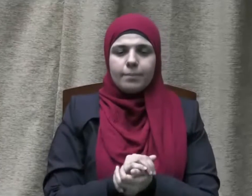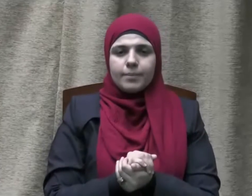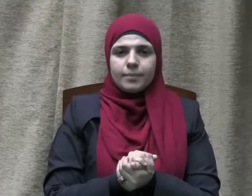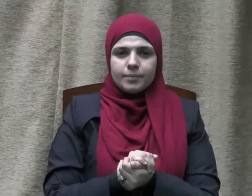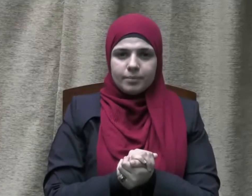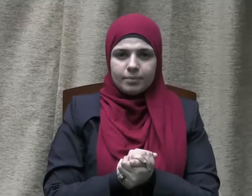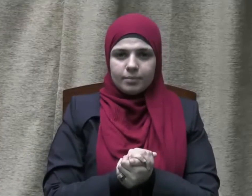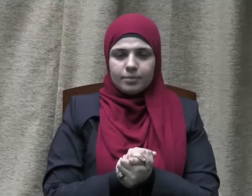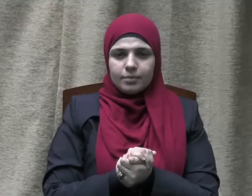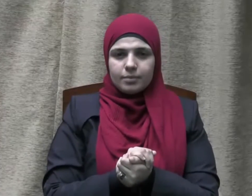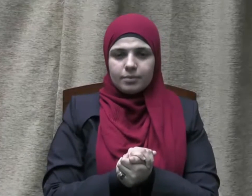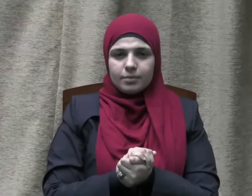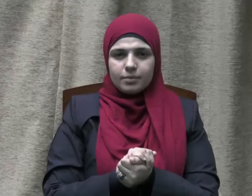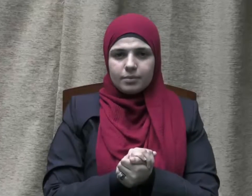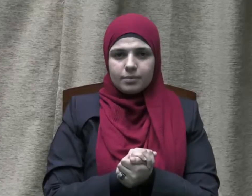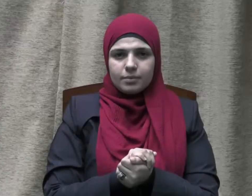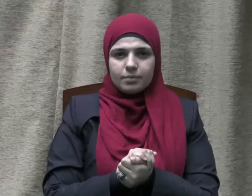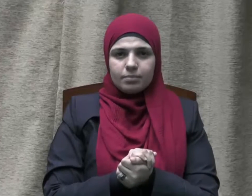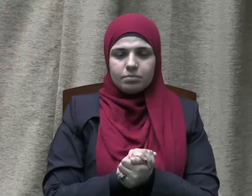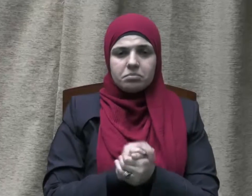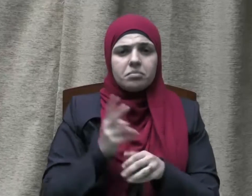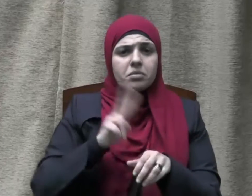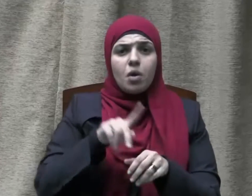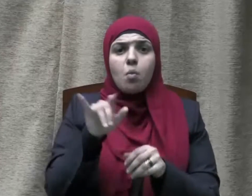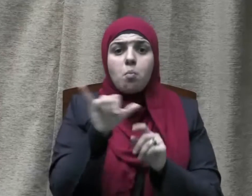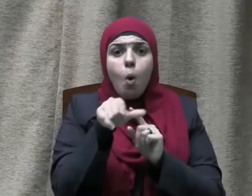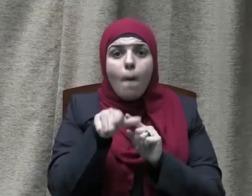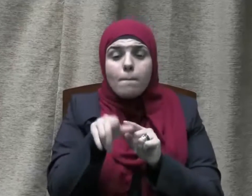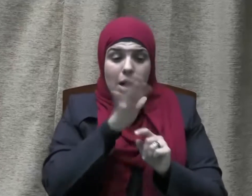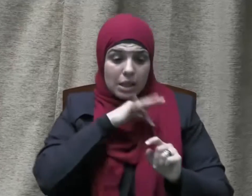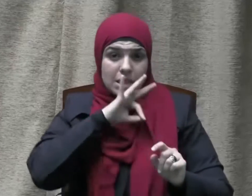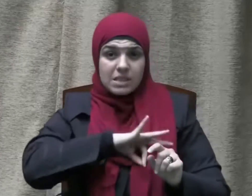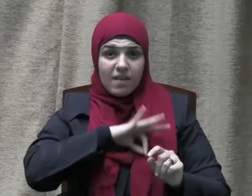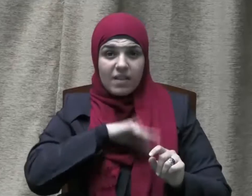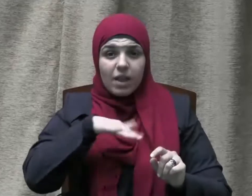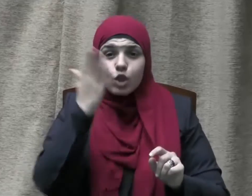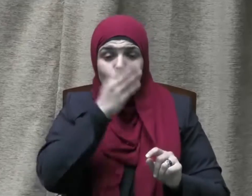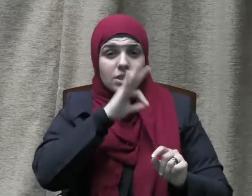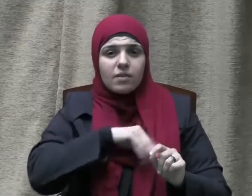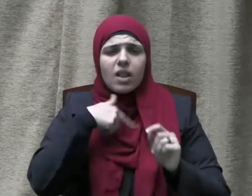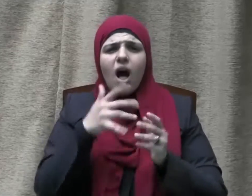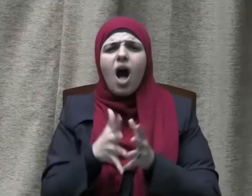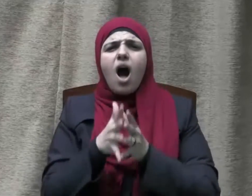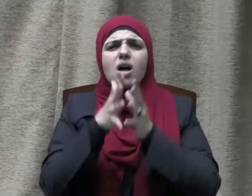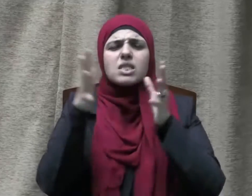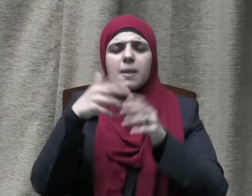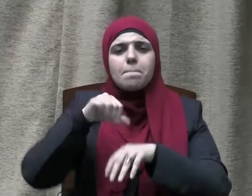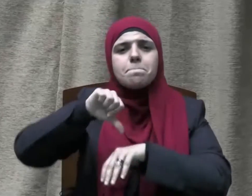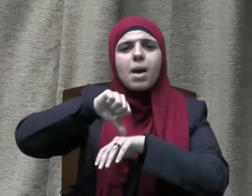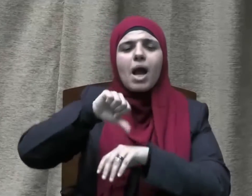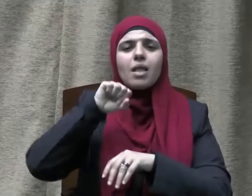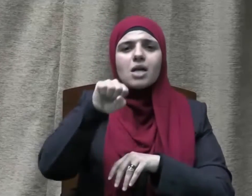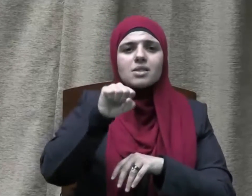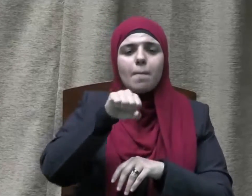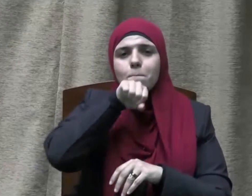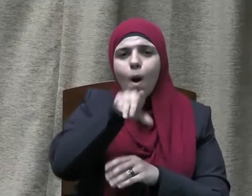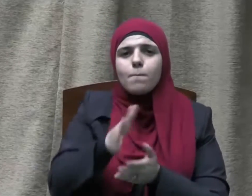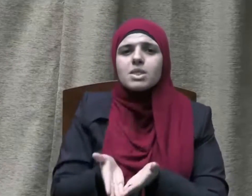ومن أهم هذه الدروس عظيم مكانة النبي صلى الله عليه وسلم